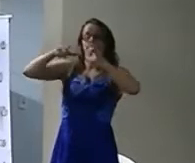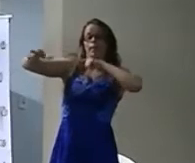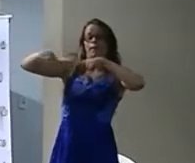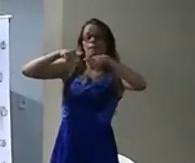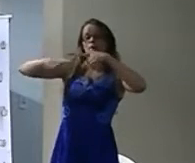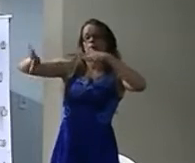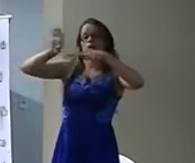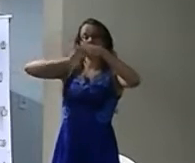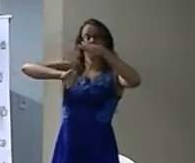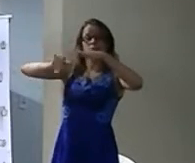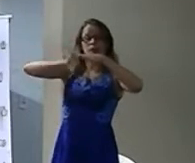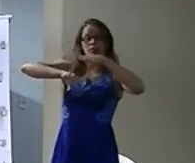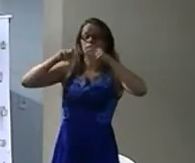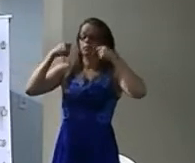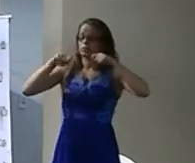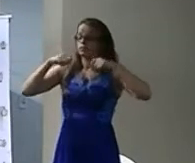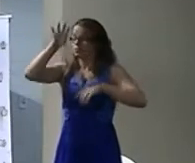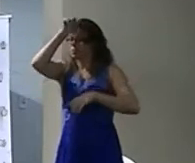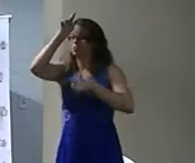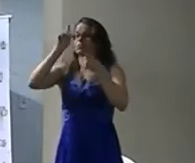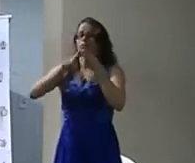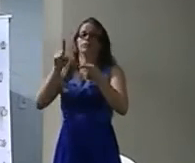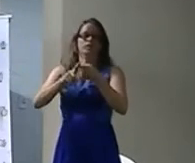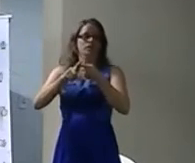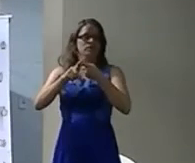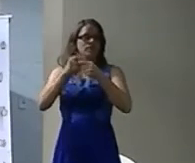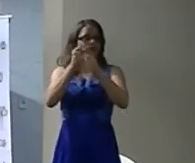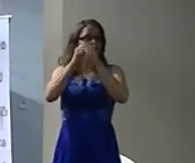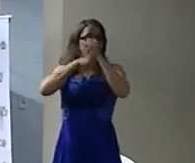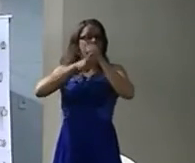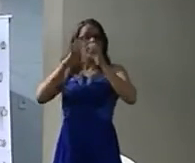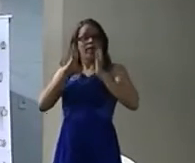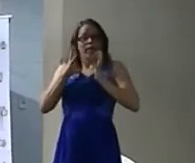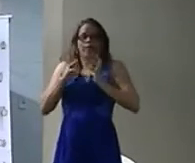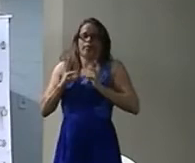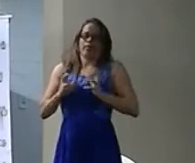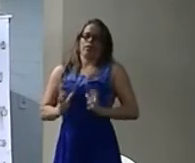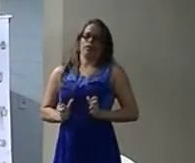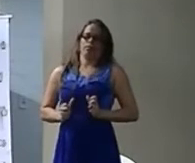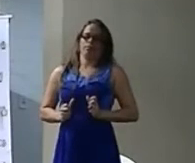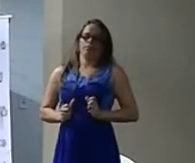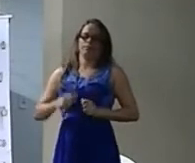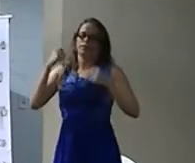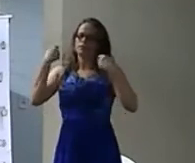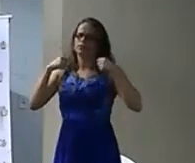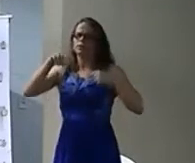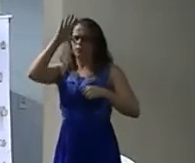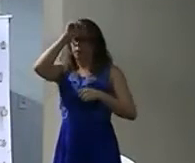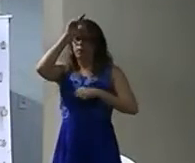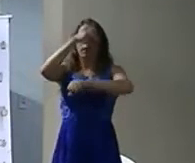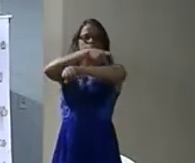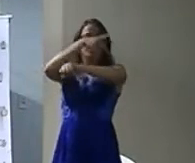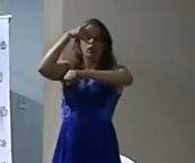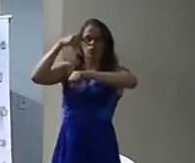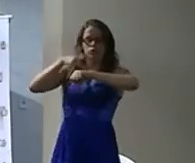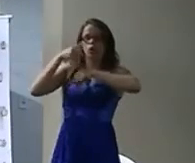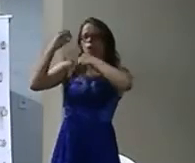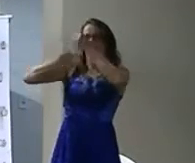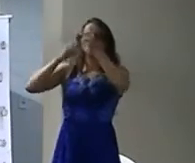jeito Eu aprendo a fazer um básico de livros Aí entra na sala de aula Aí também não dá Tem que saber A questão pedagógica Então